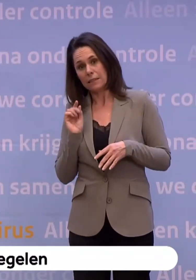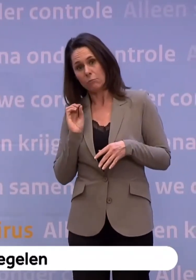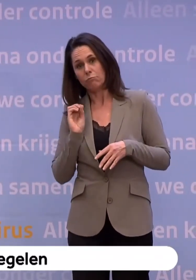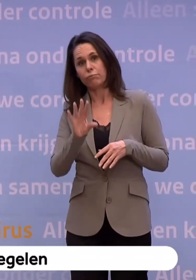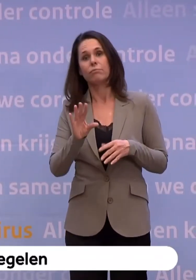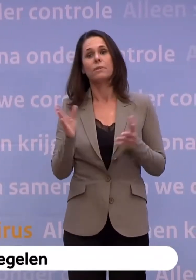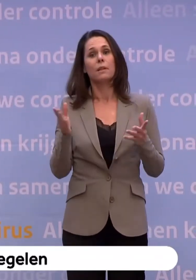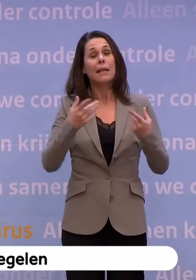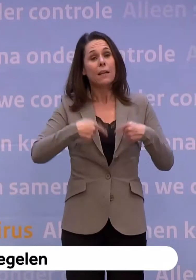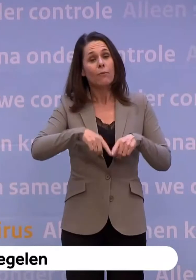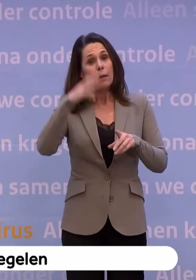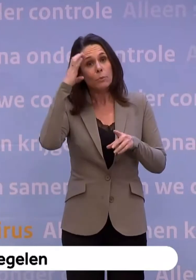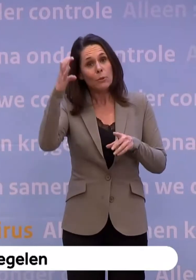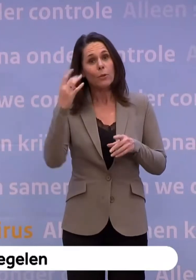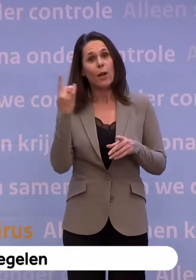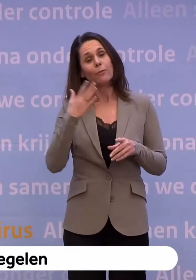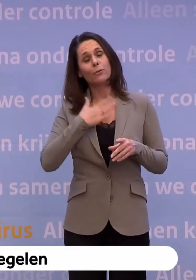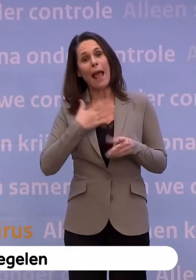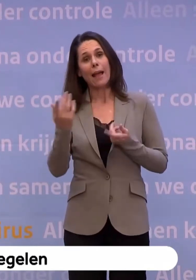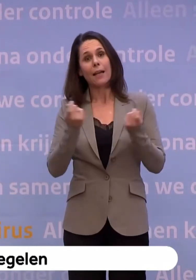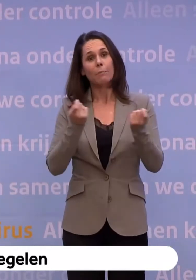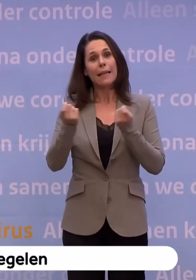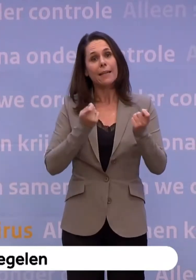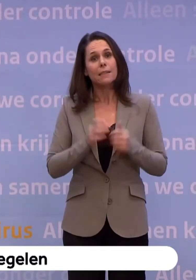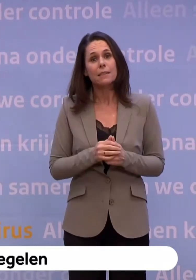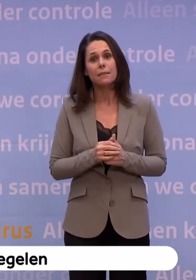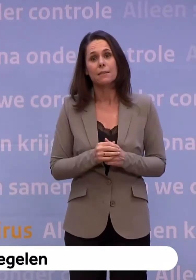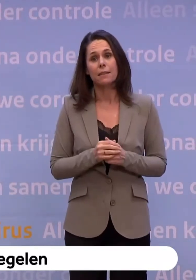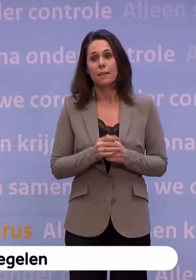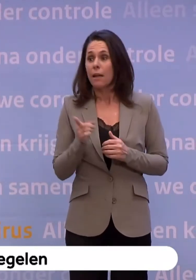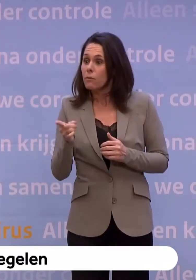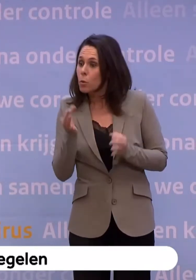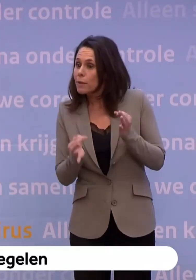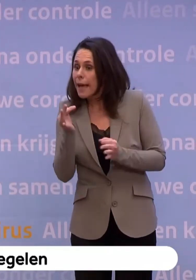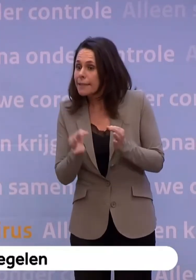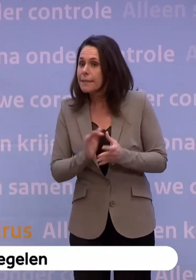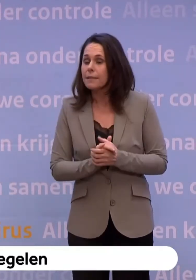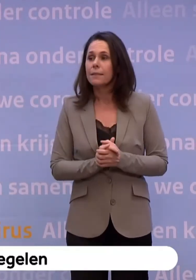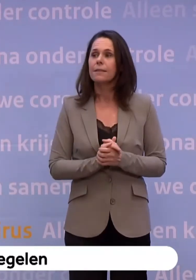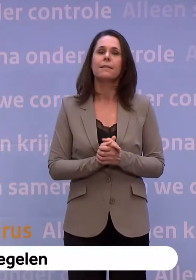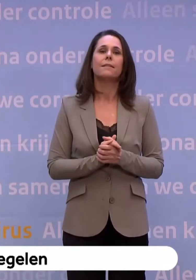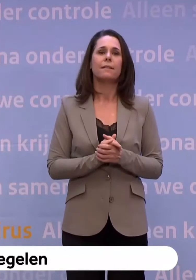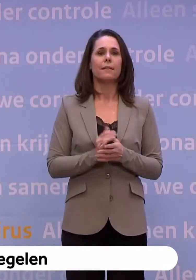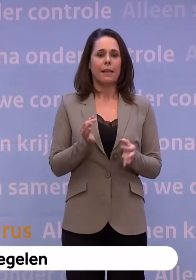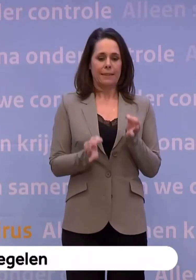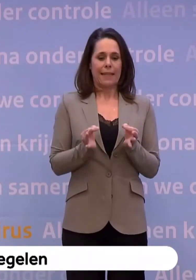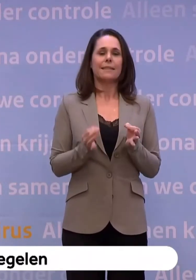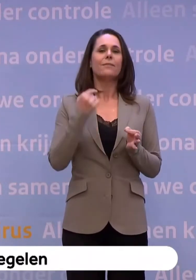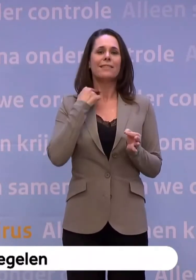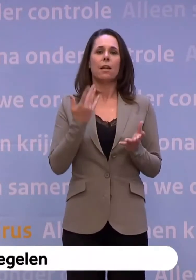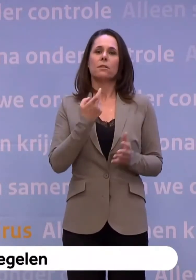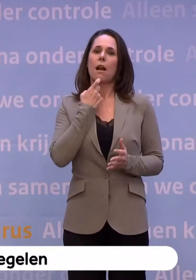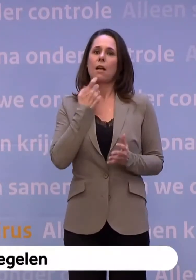Maar moeten wij ons ook zorgen maken over ons eigen kabinet... ...en in hoeverre wordt u bijvoorbeeld getest? Nou, testen heeft u pas zin als je